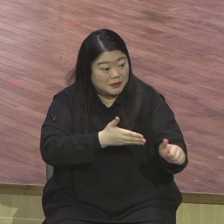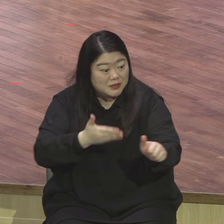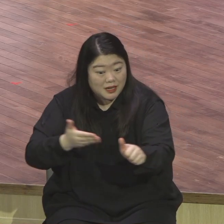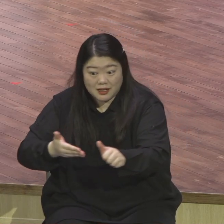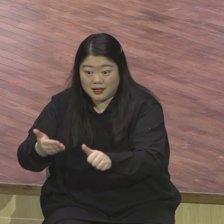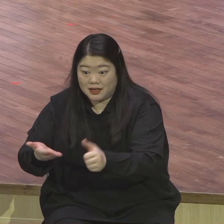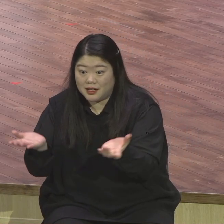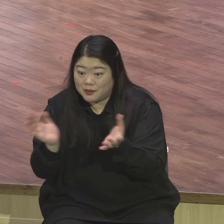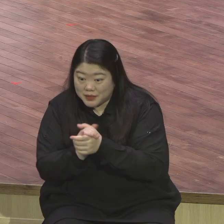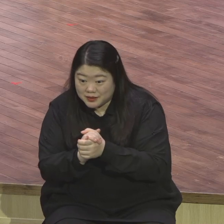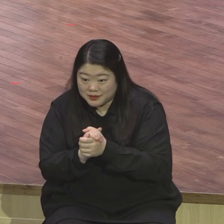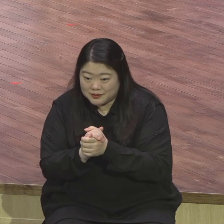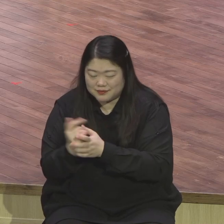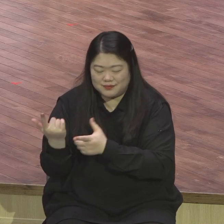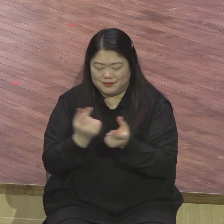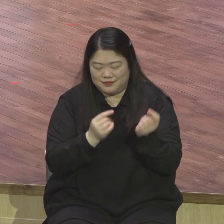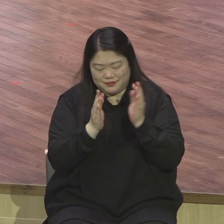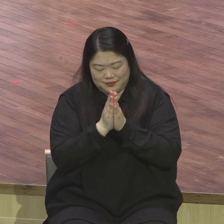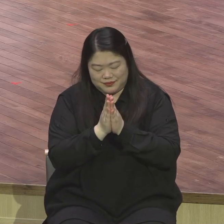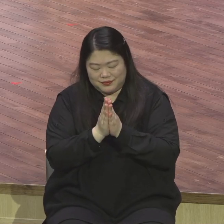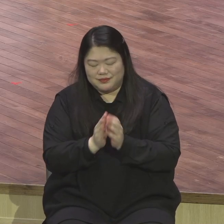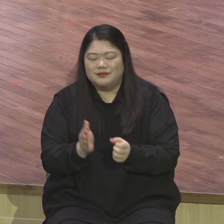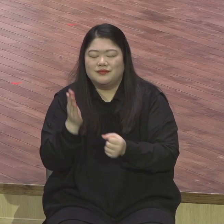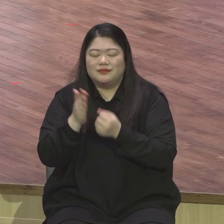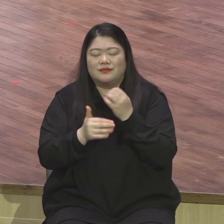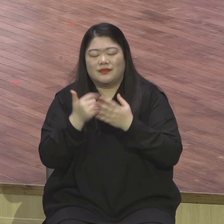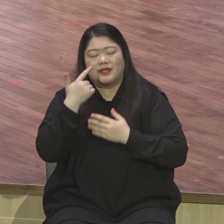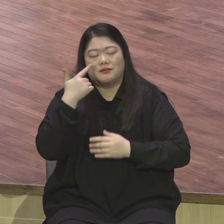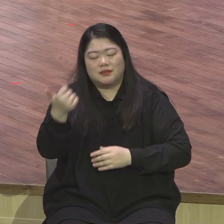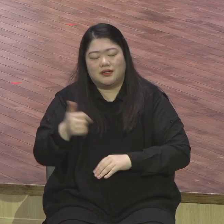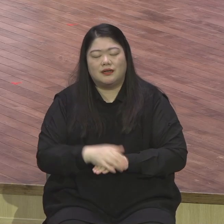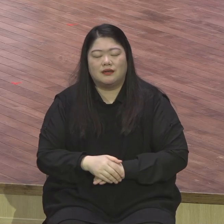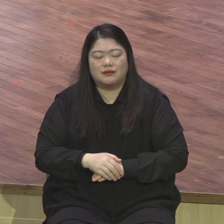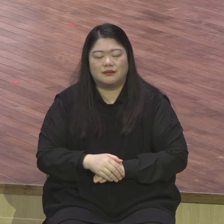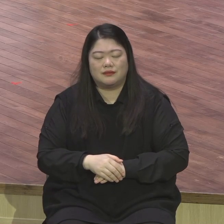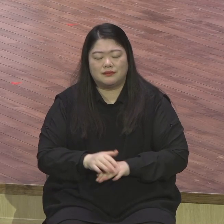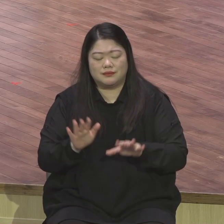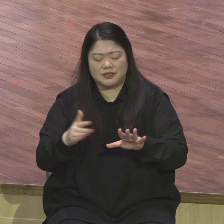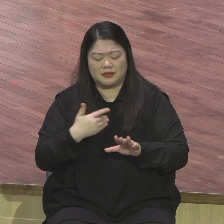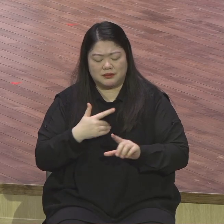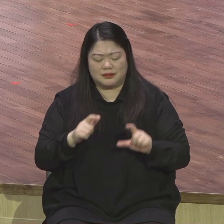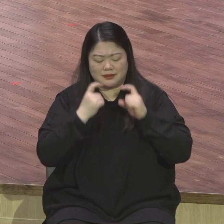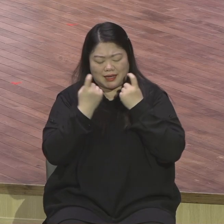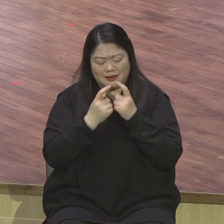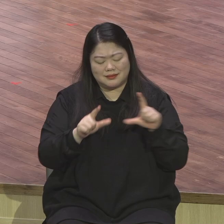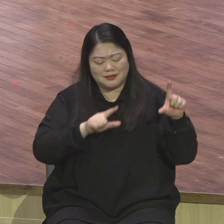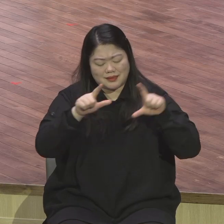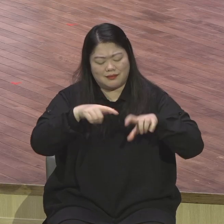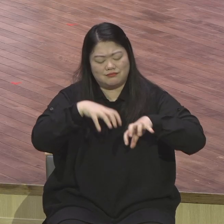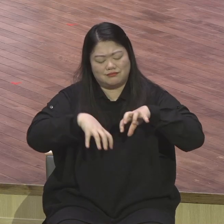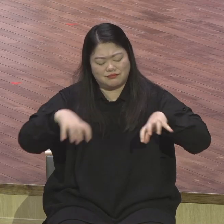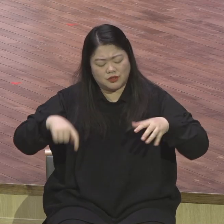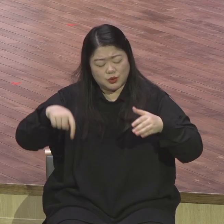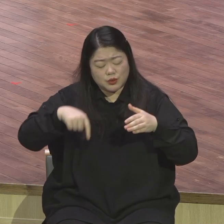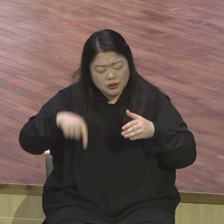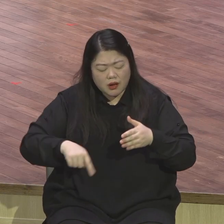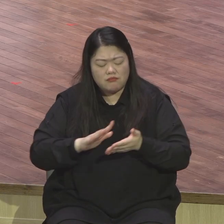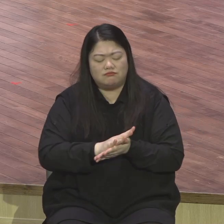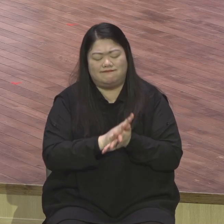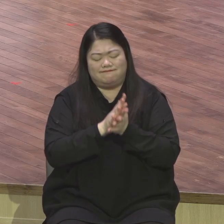아버지 하나님 우리 예원계 모든 성도들 살고 있는 삶의 현장에서 현장 변화의 주도자들로 다 사용하여